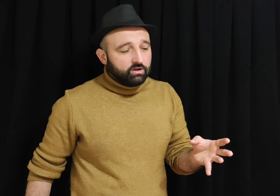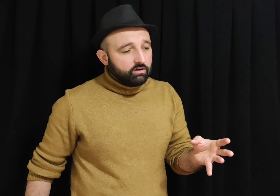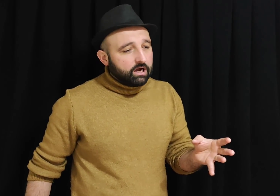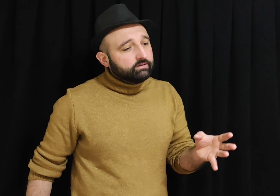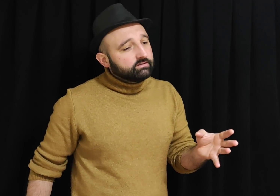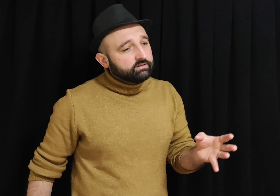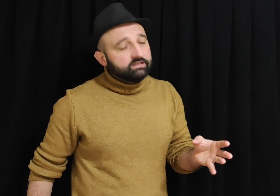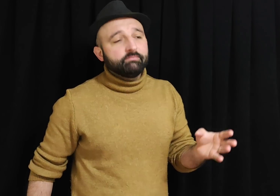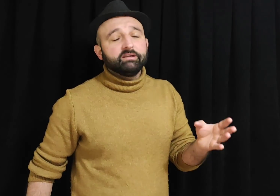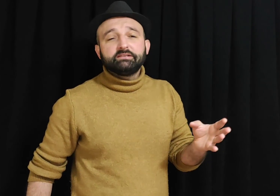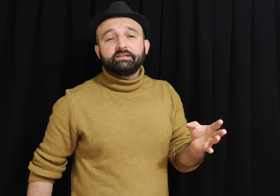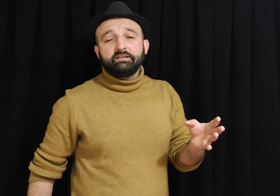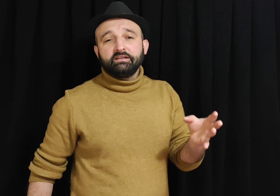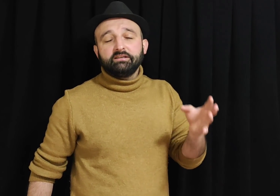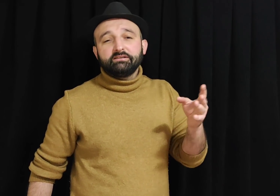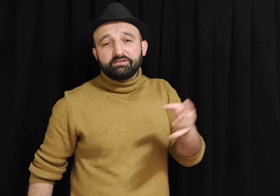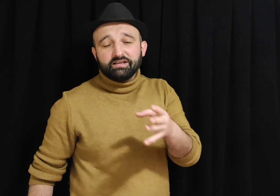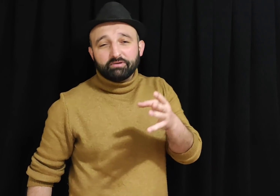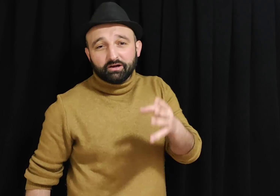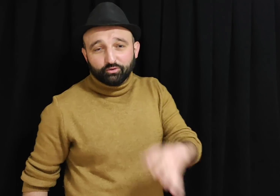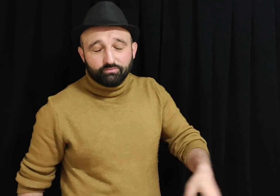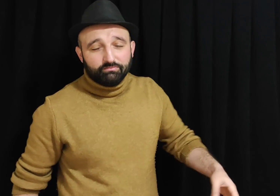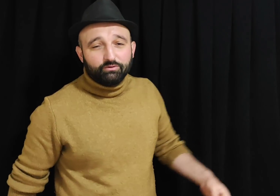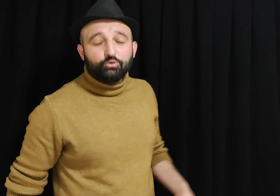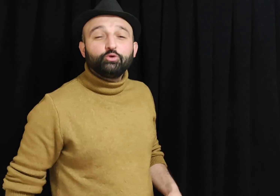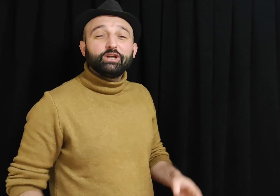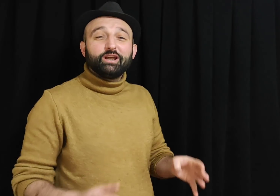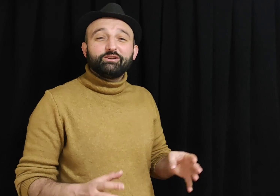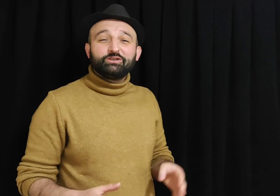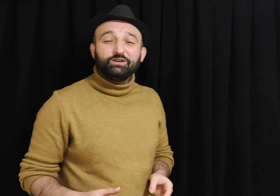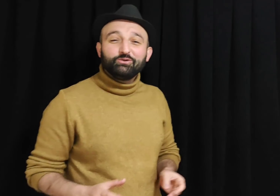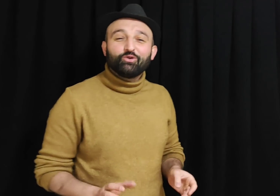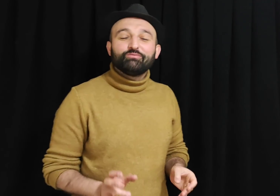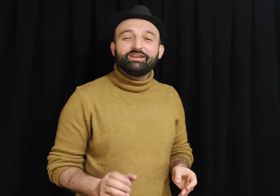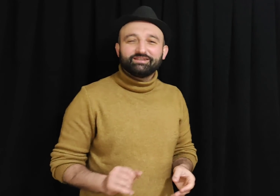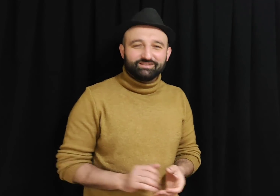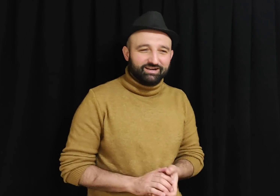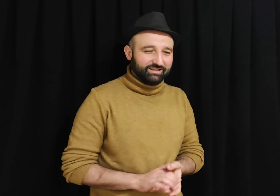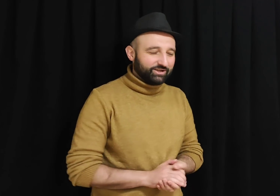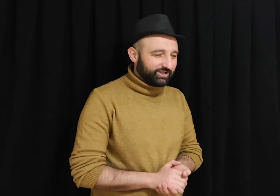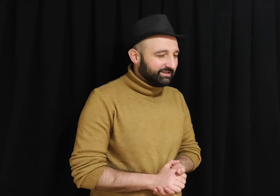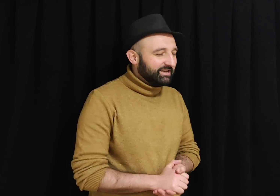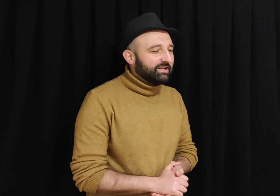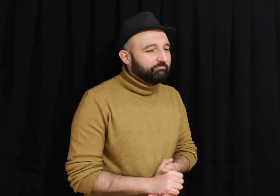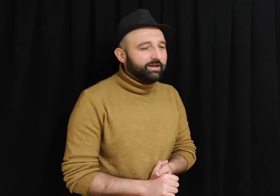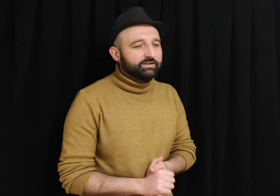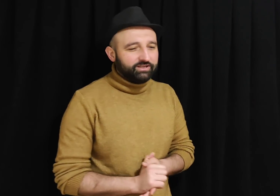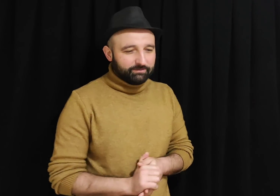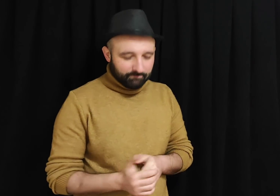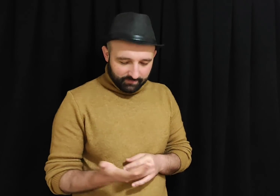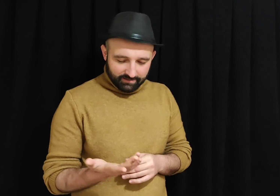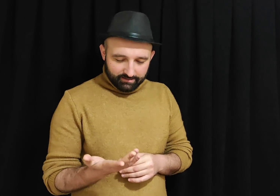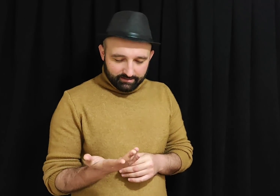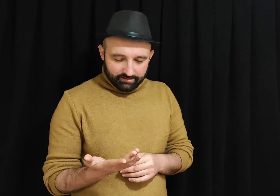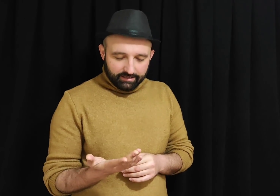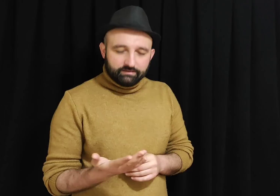Artık ne demek istediğini size bırakıyorum. Düşüncelerinizi yoruma yazın arkadaşlar. Belli ki yani